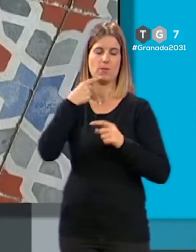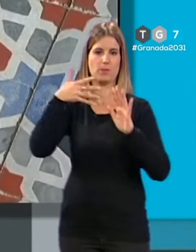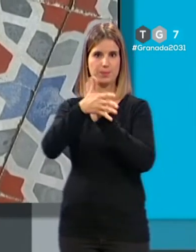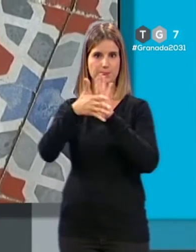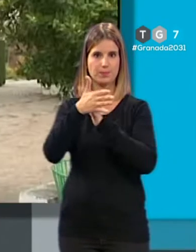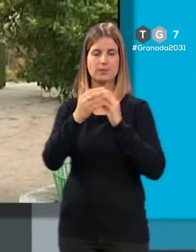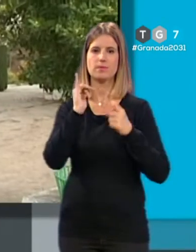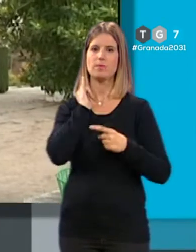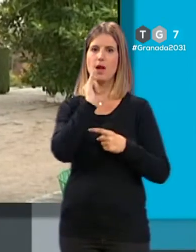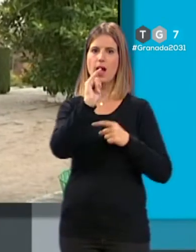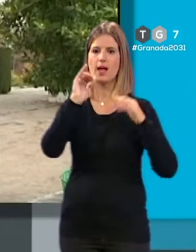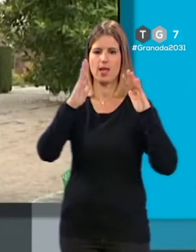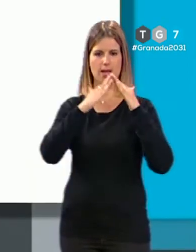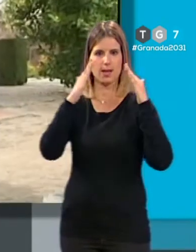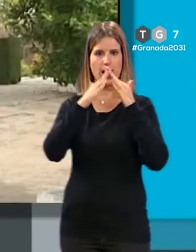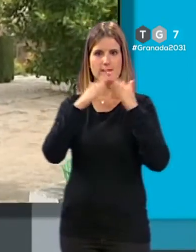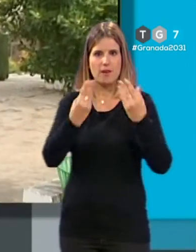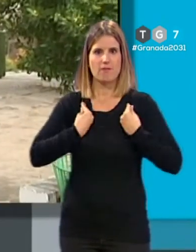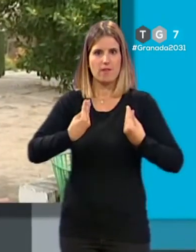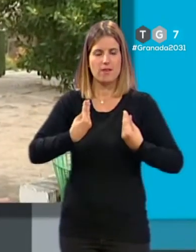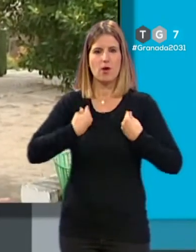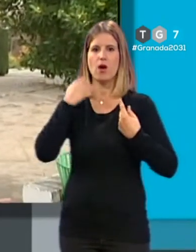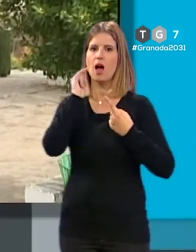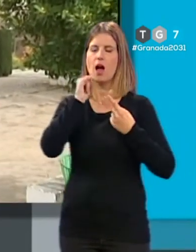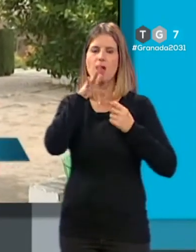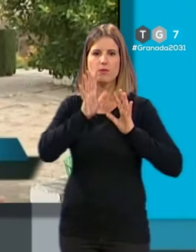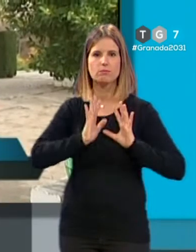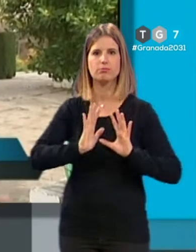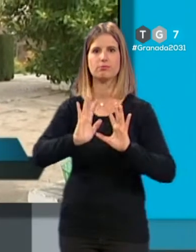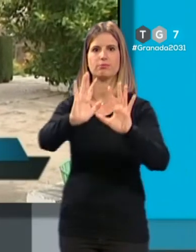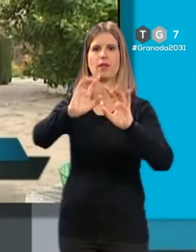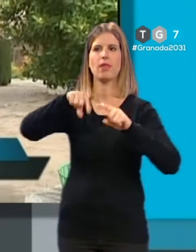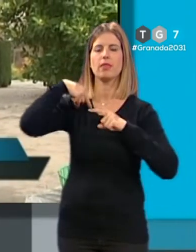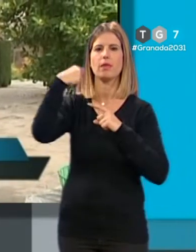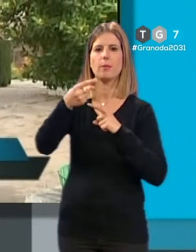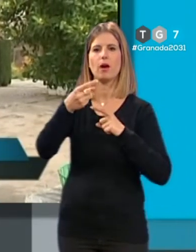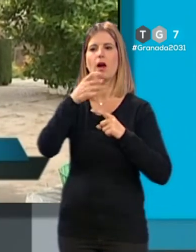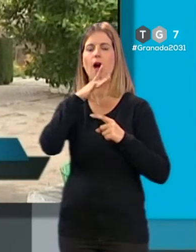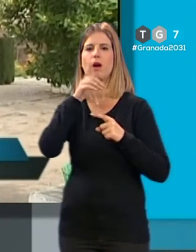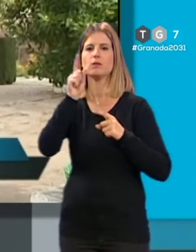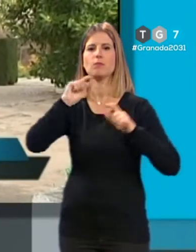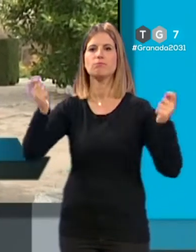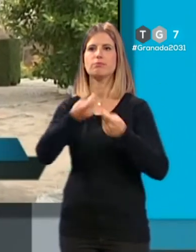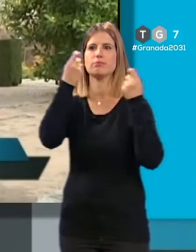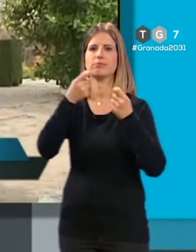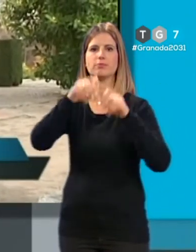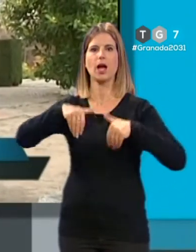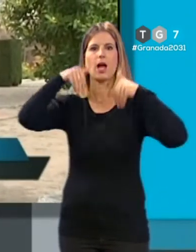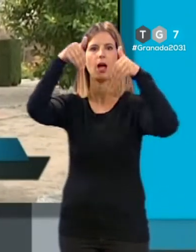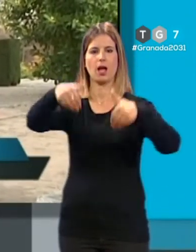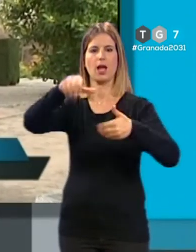Tenemos la casa en la que vivió y está completamente abandonada y después venga llegando a boca con la capitalidad